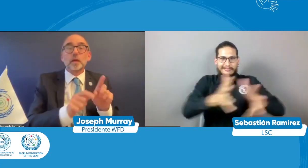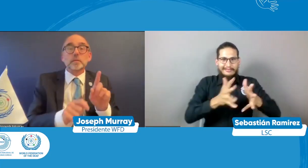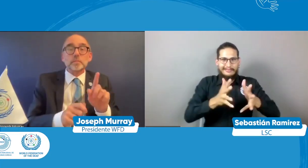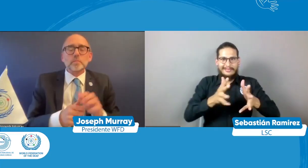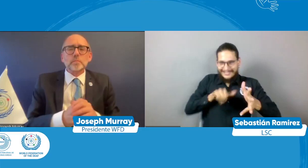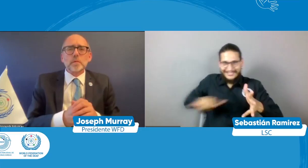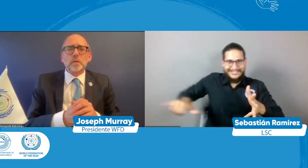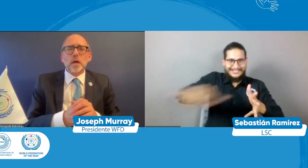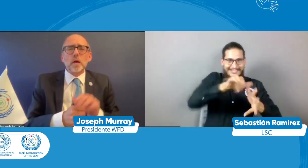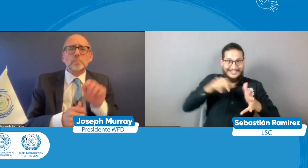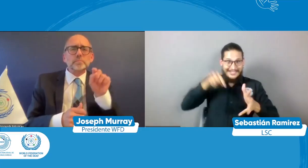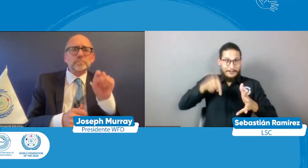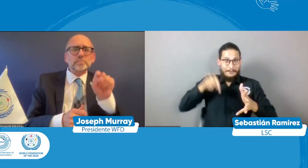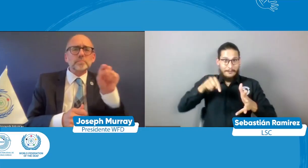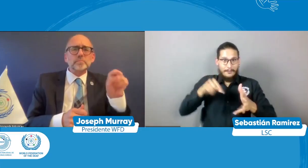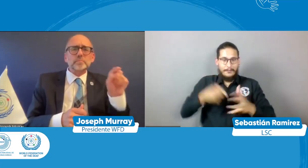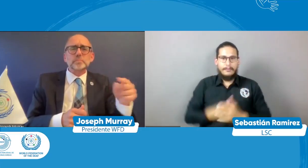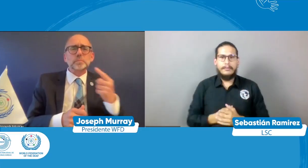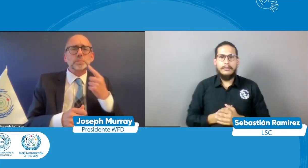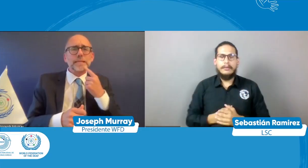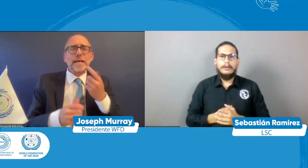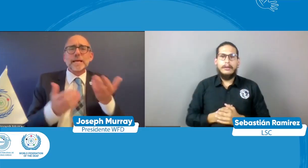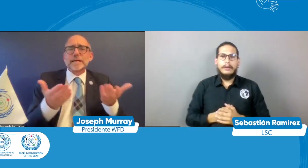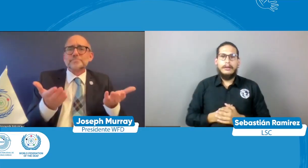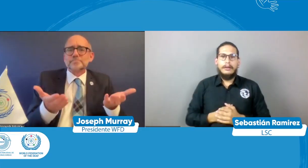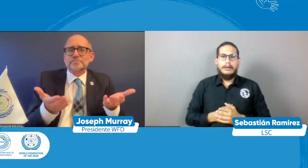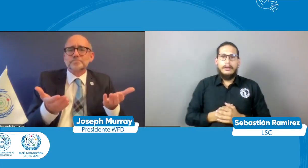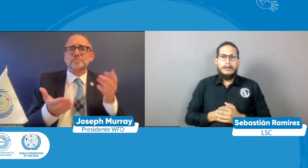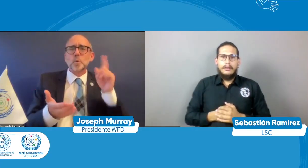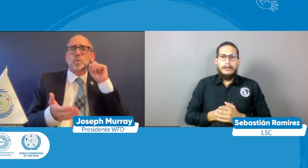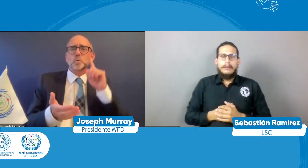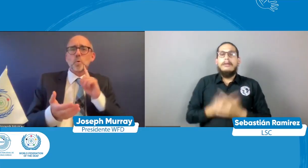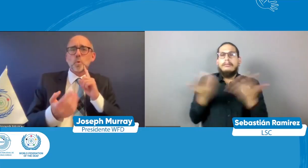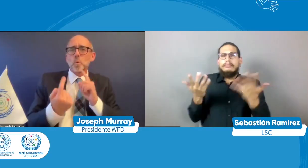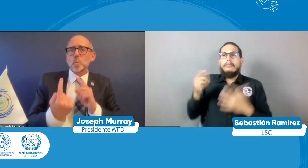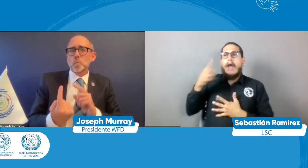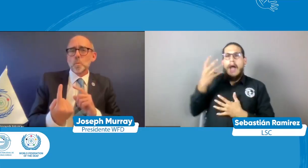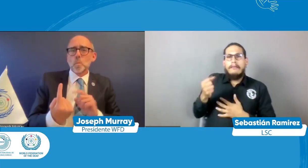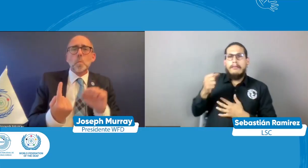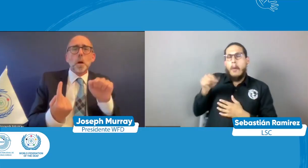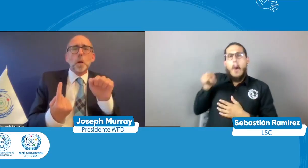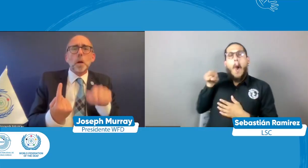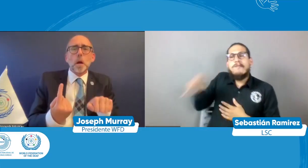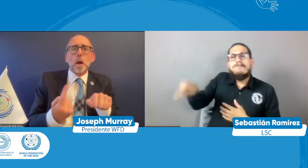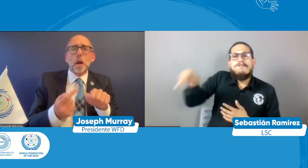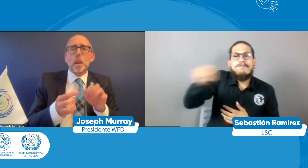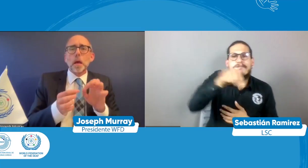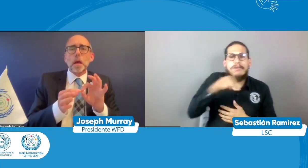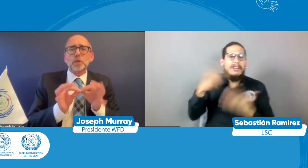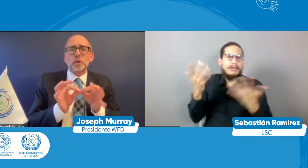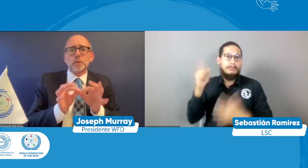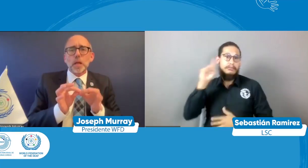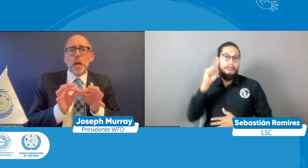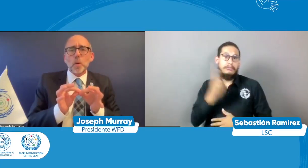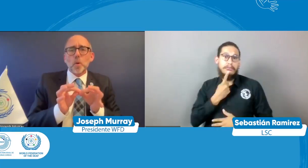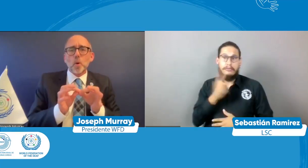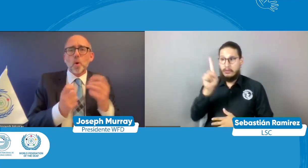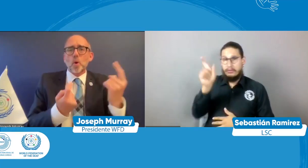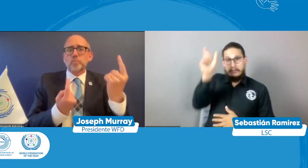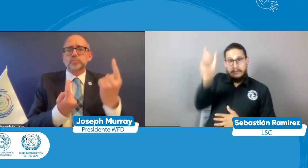den sus clases en lengua de señas los maestros y las maestras den sus clases en lengua de señas y esto pues